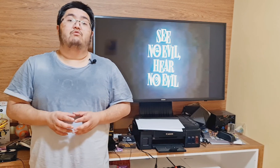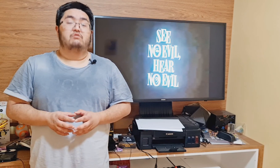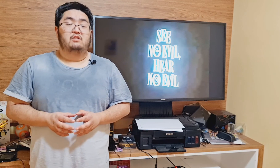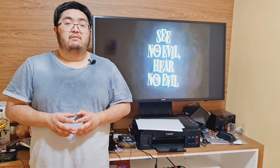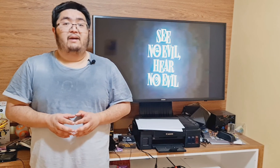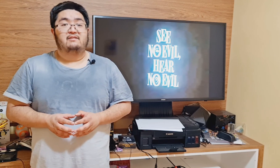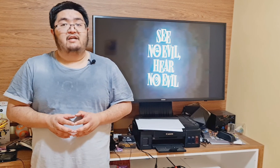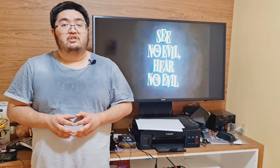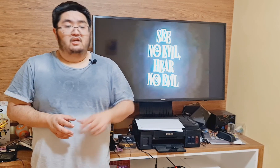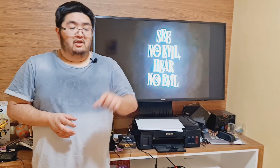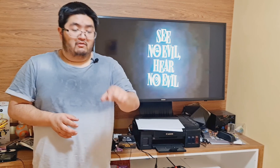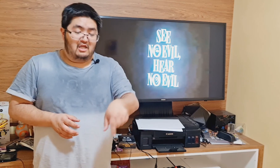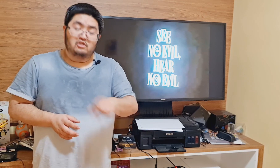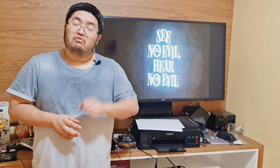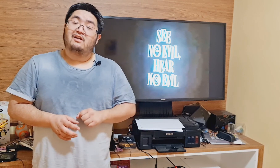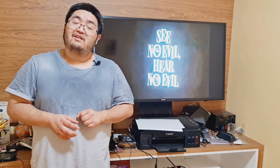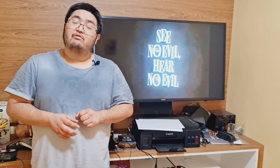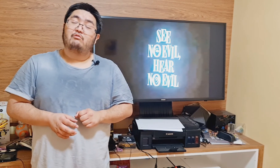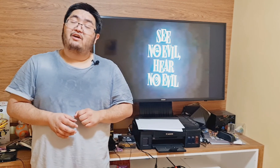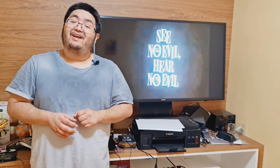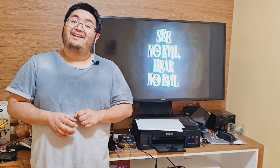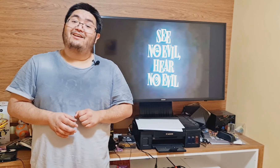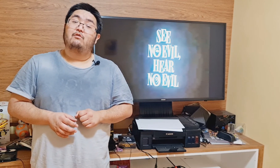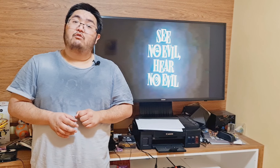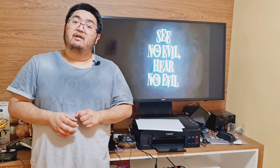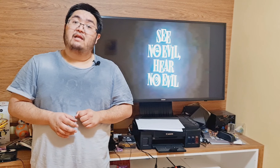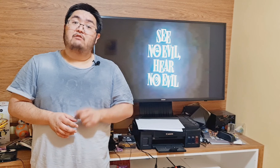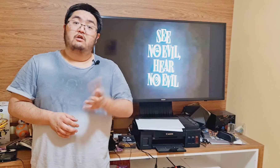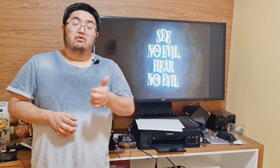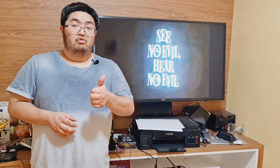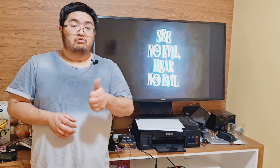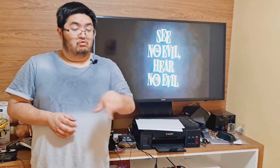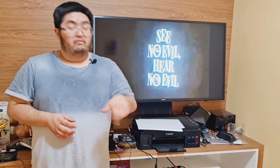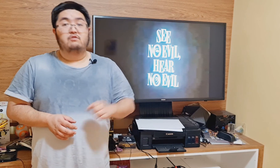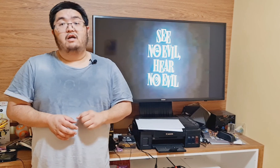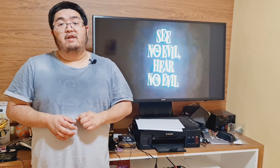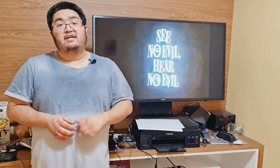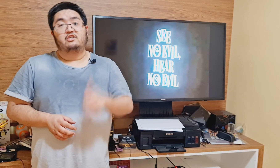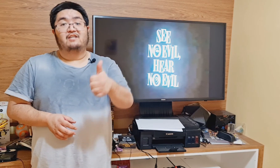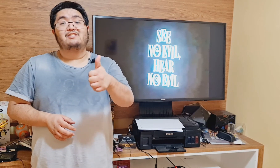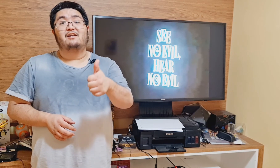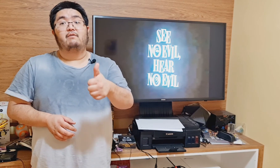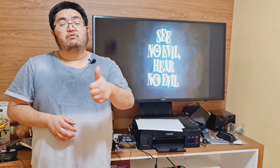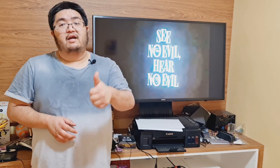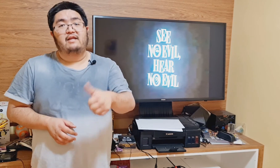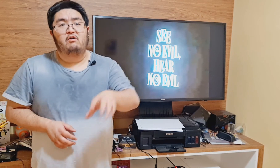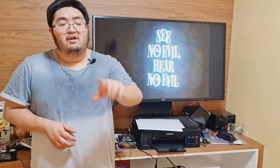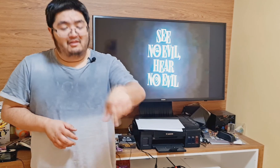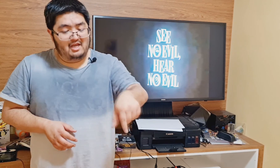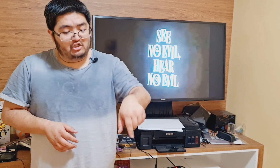conceito de paisagem? Deixa tudo aqui, não dá um troca ideia aqui nos comentários. Gostou do vídeo? Dá o like, já se inscreveu no canal? Deixa